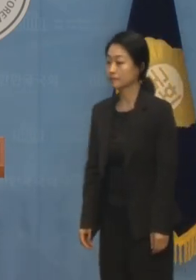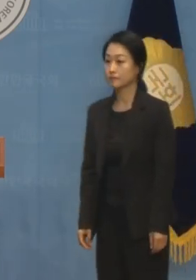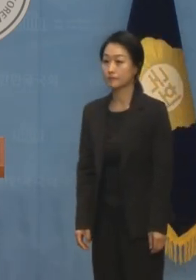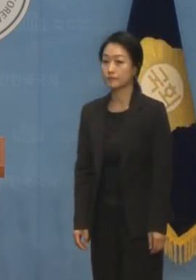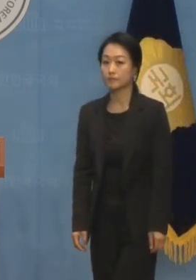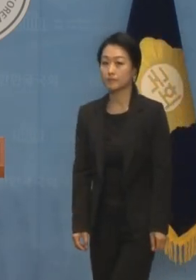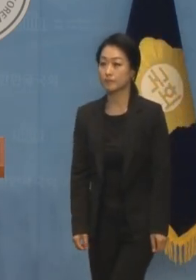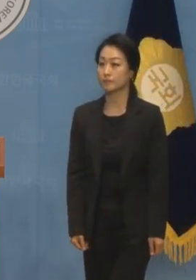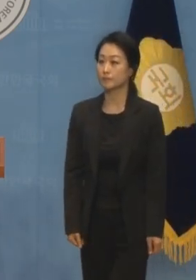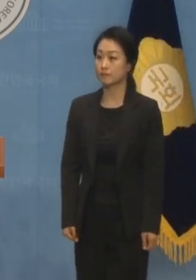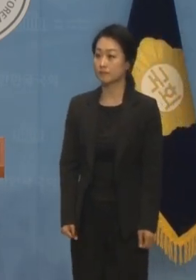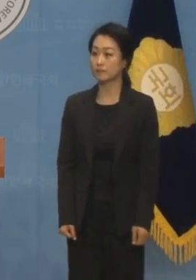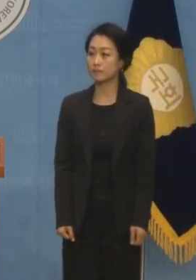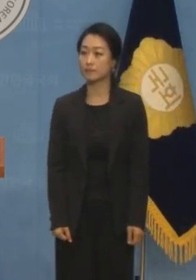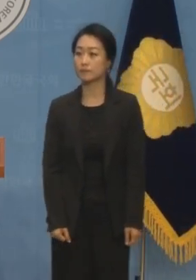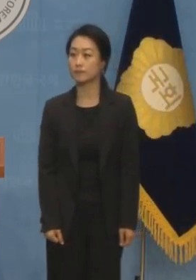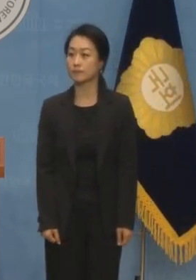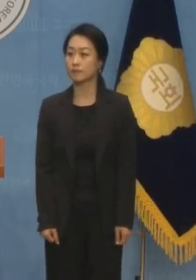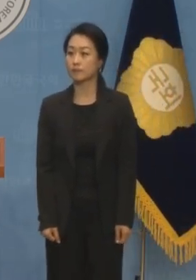책자도 좀 주세요. 책자